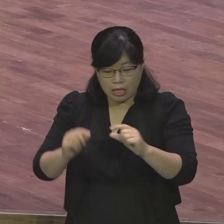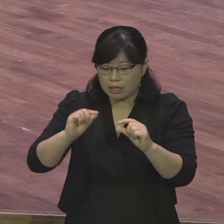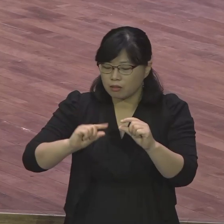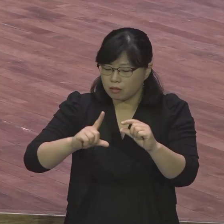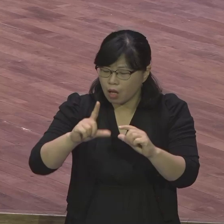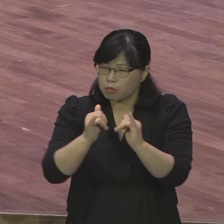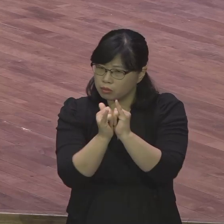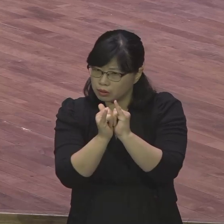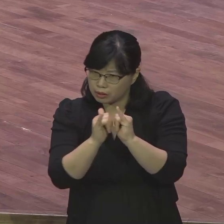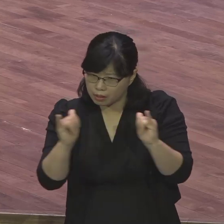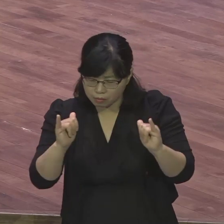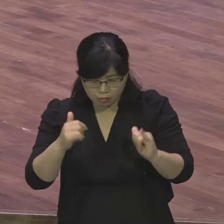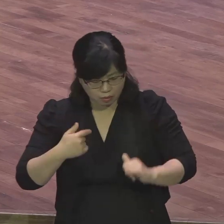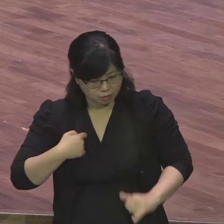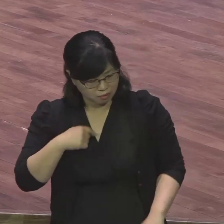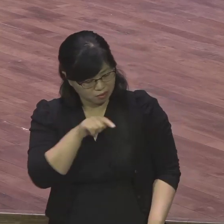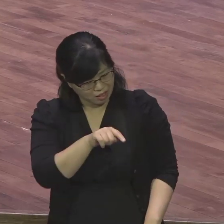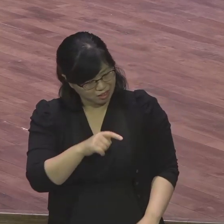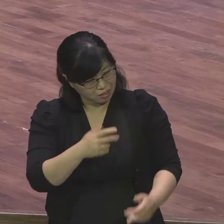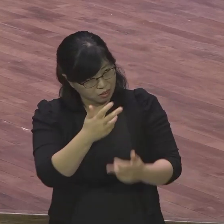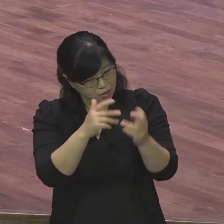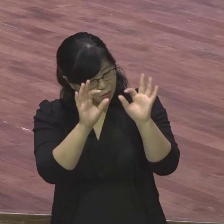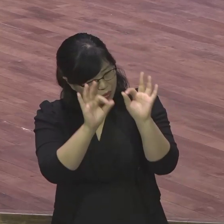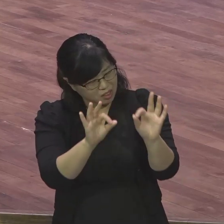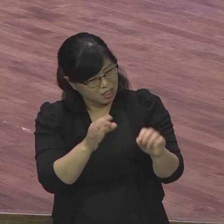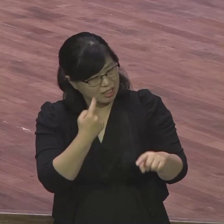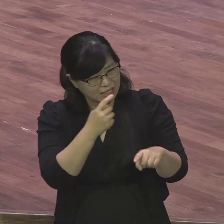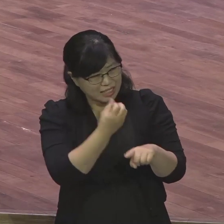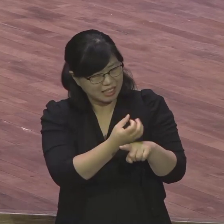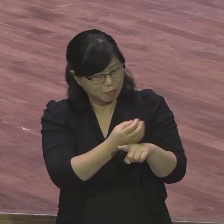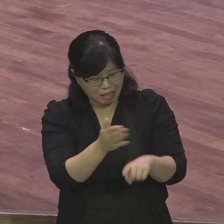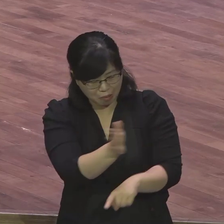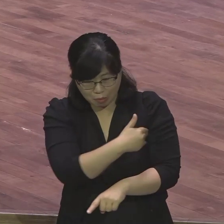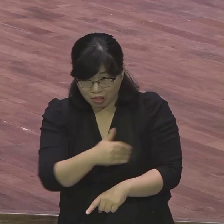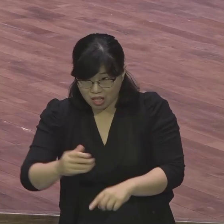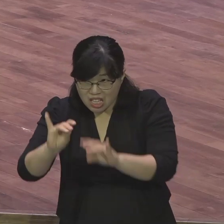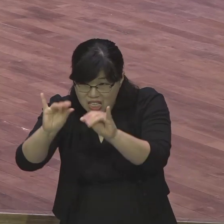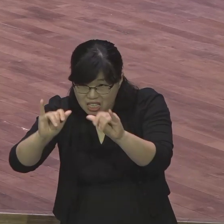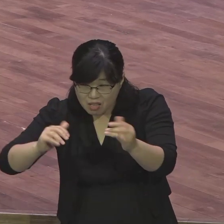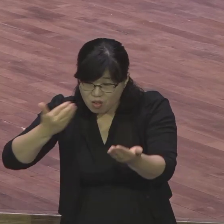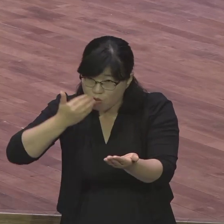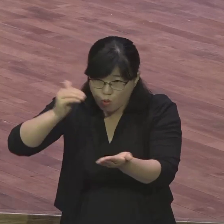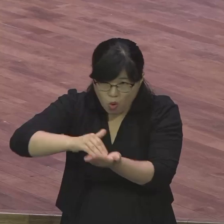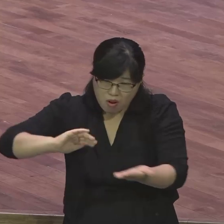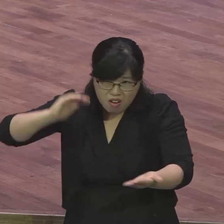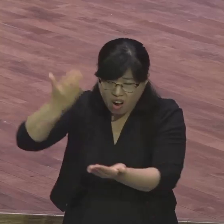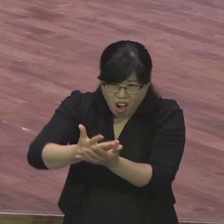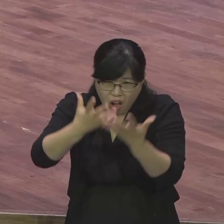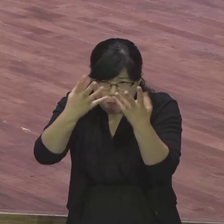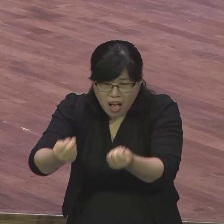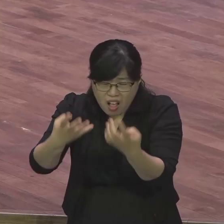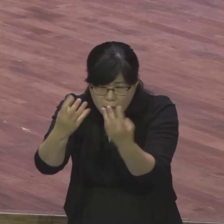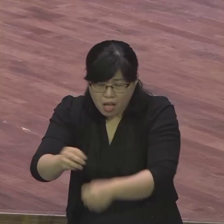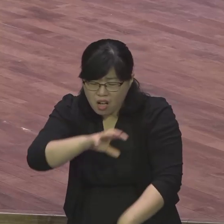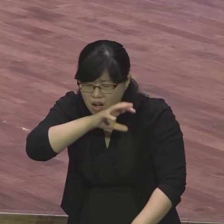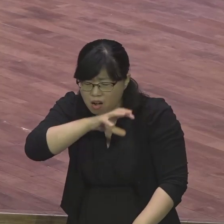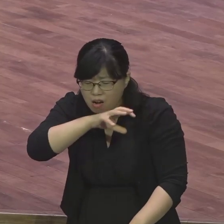금을 바라보지 못하고 흙을 바라봐요. 그 속에 금을 바라봐야 되는데 흙을 바라보고 사는 삶을